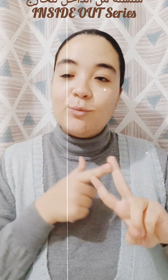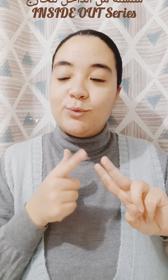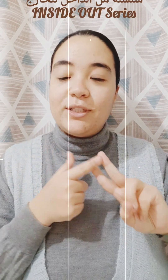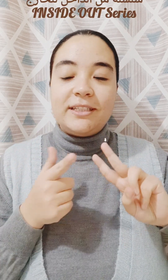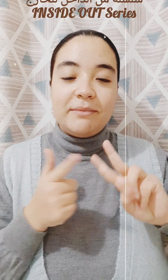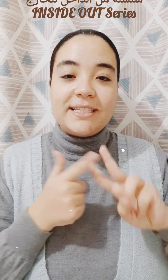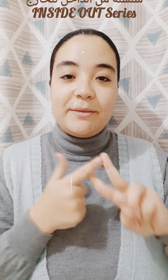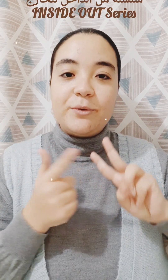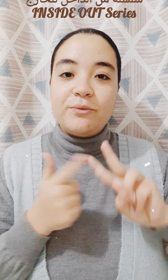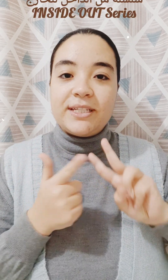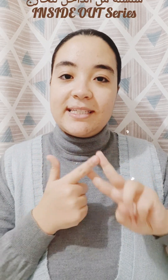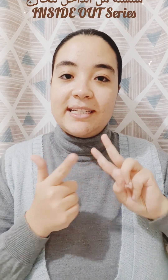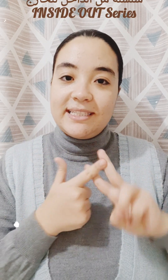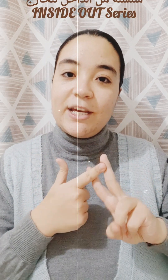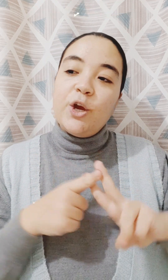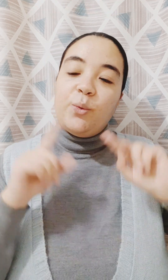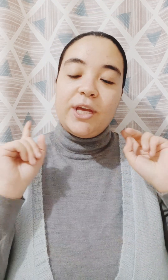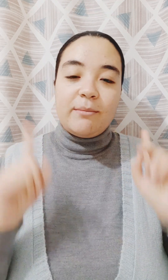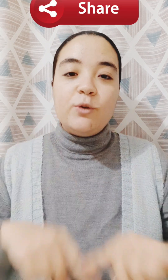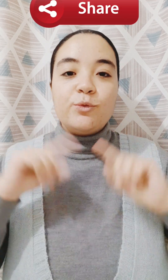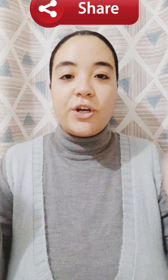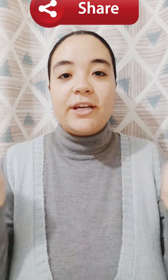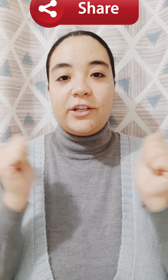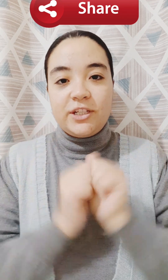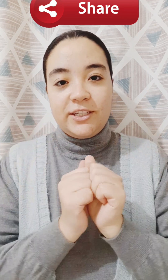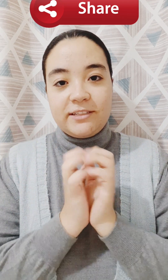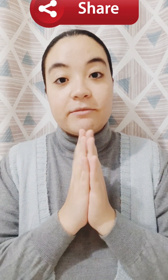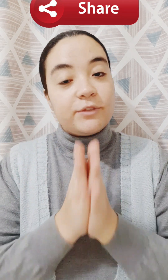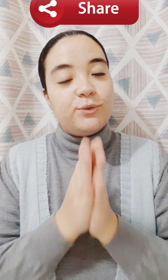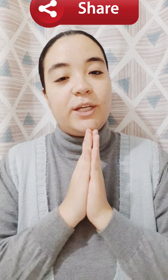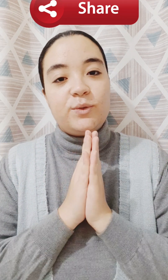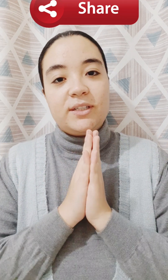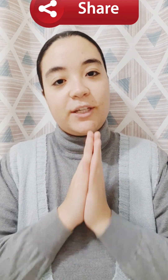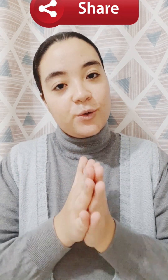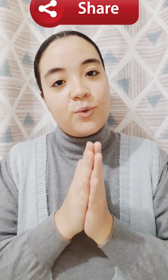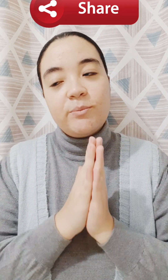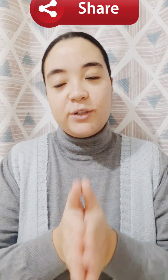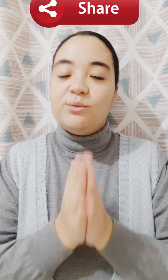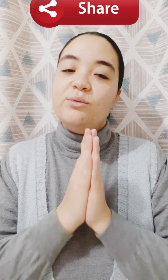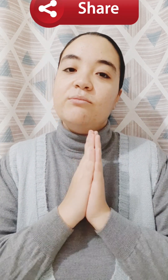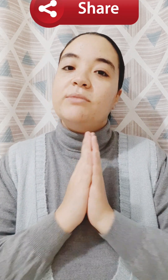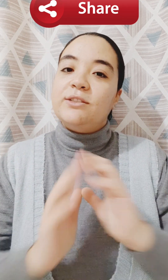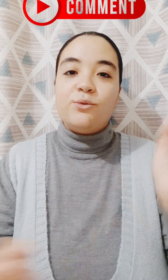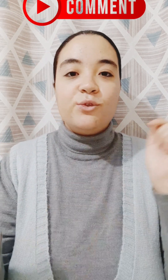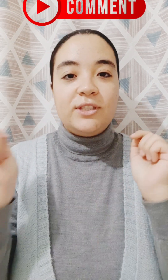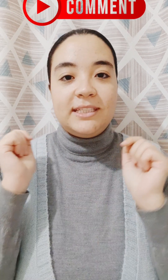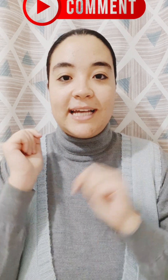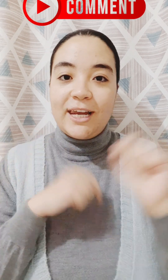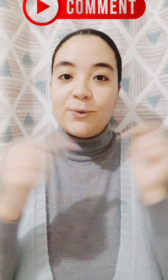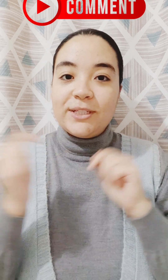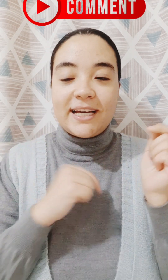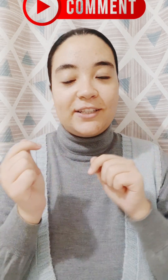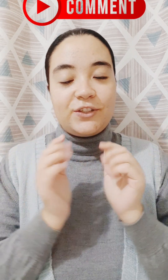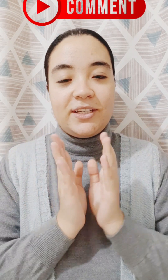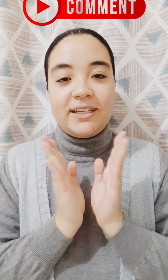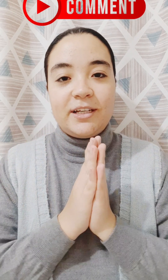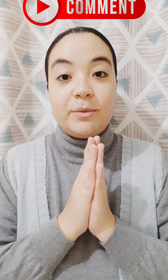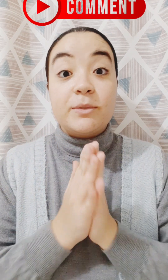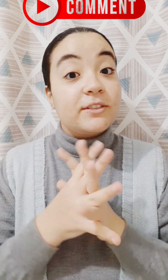و دول اللي اتميزنا بيهم في السنة دي و أعملوا مشاركة عشان فيديوهات لغيركم و برضو متنسوش دي علقولي تحت عشان أنا بتبسط